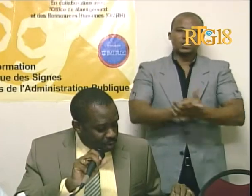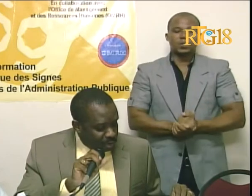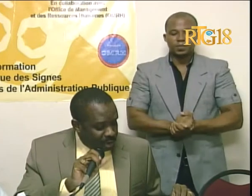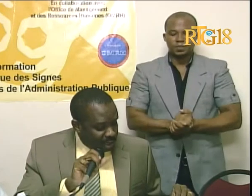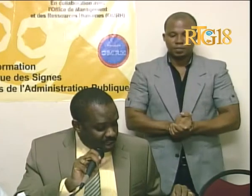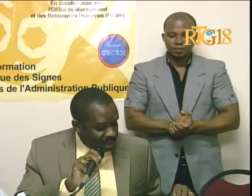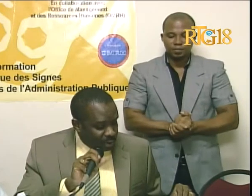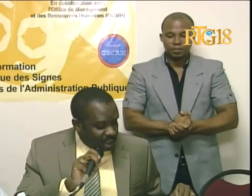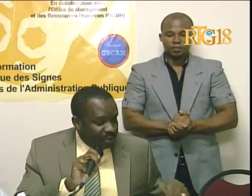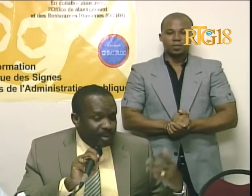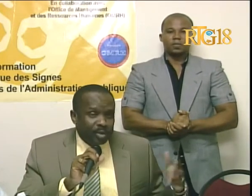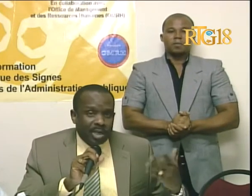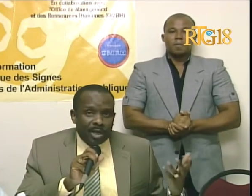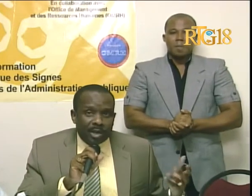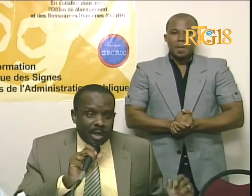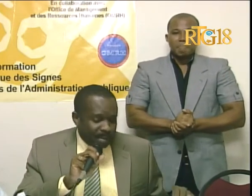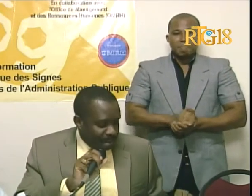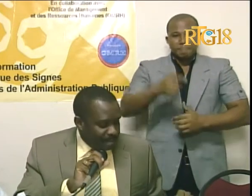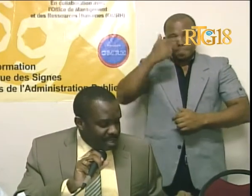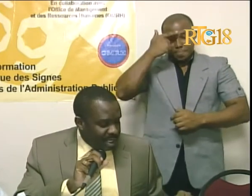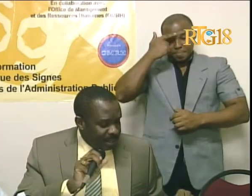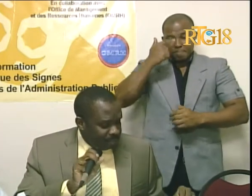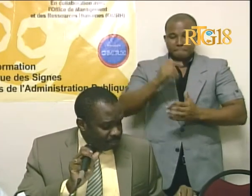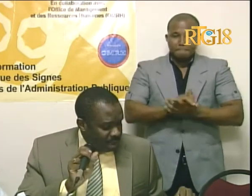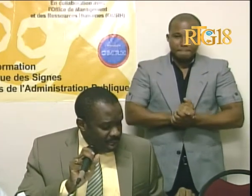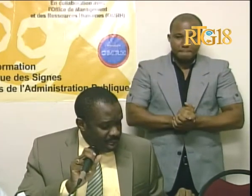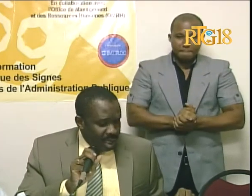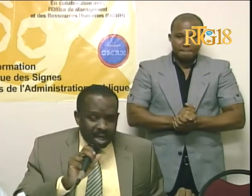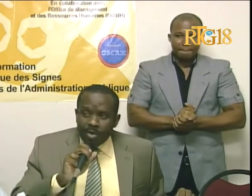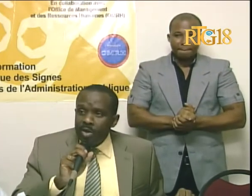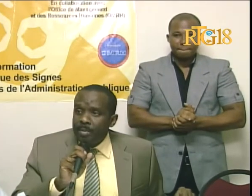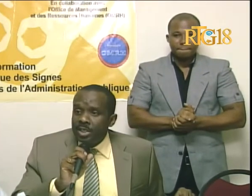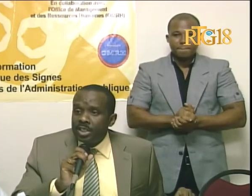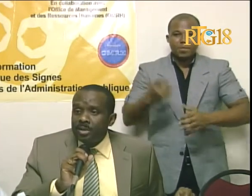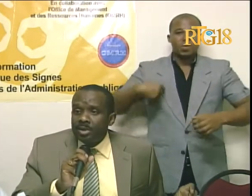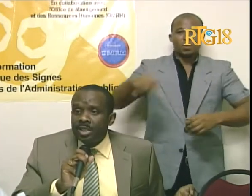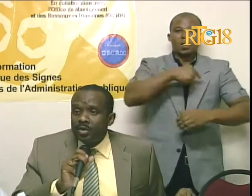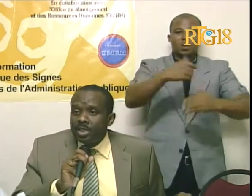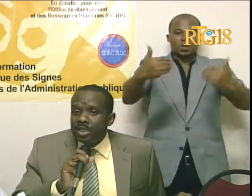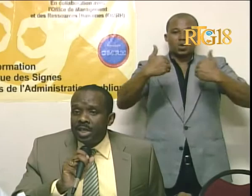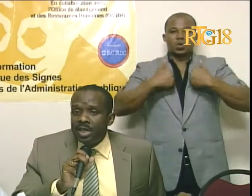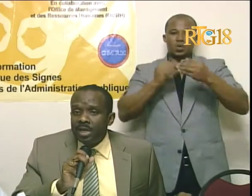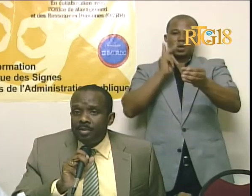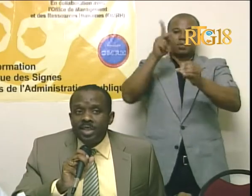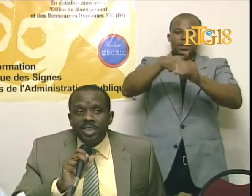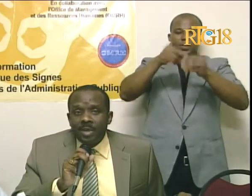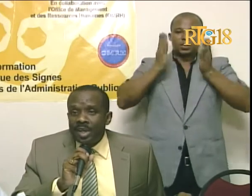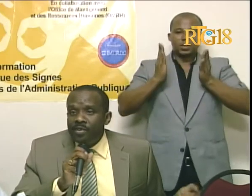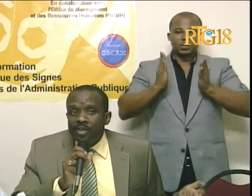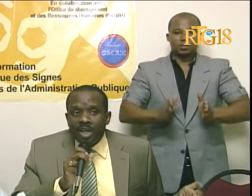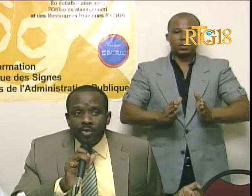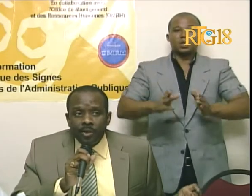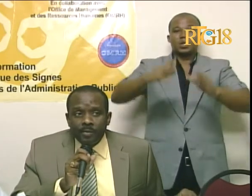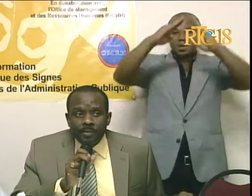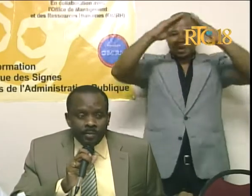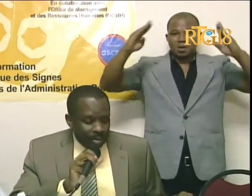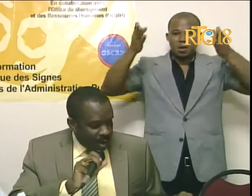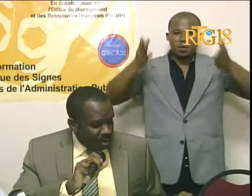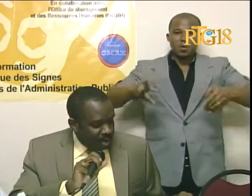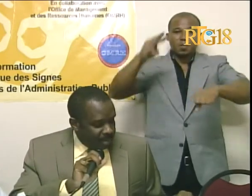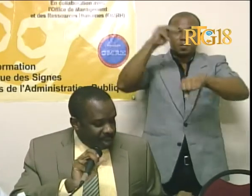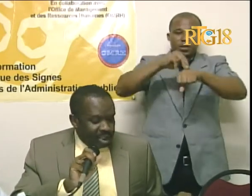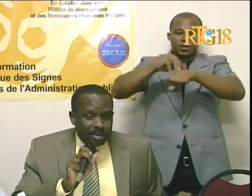de façons non exhaustive, passe gen mwen kapab liye, e nou gen partisipote te sorti nan minister planifikasyon,